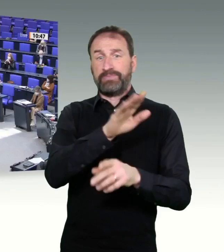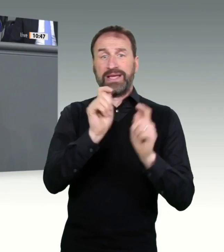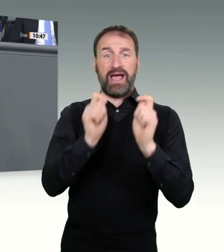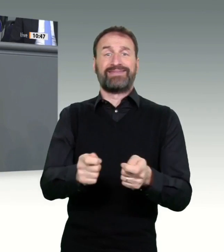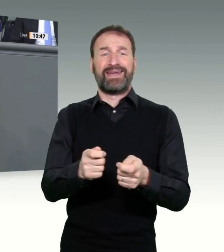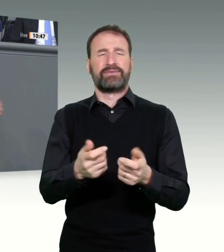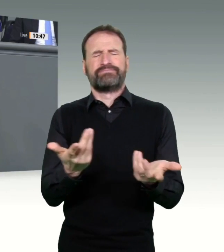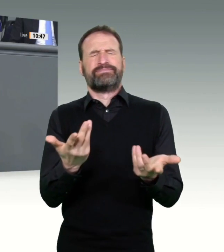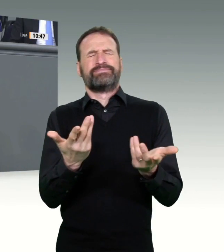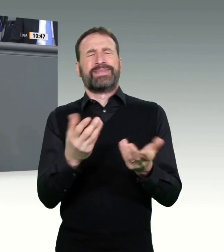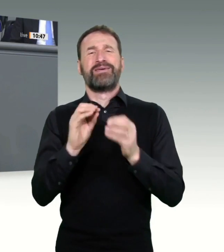Politik. Lernen Sie daraus!